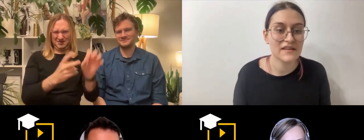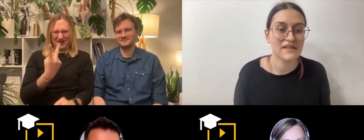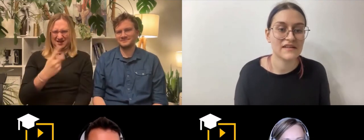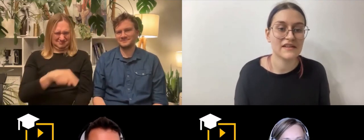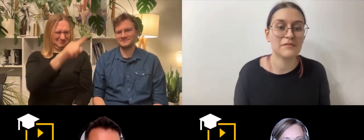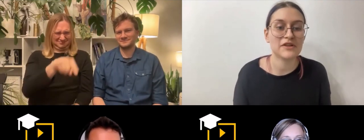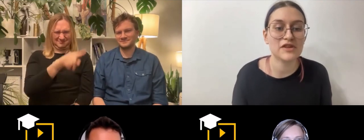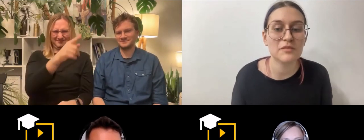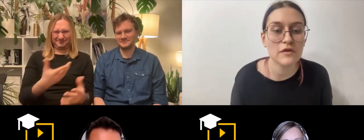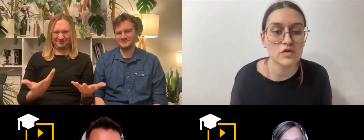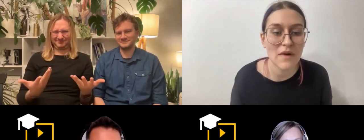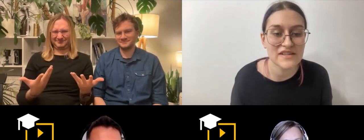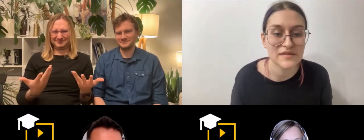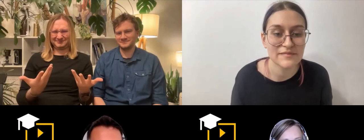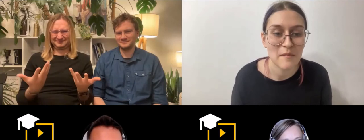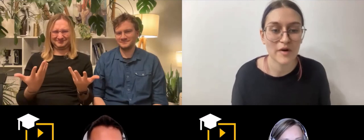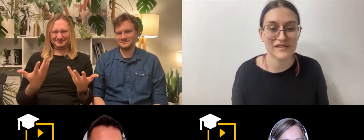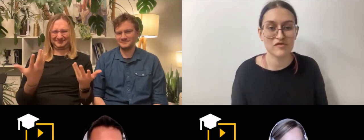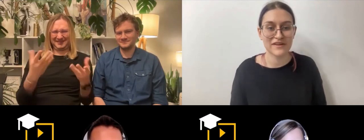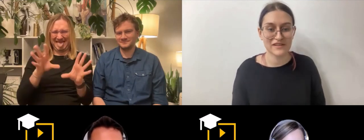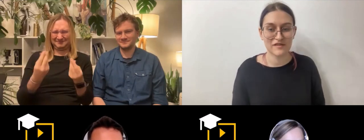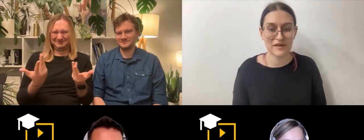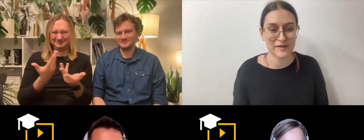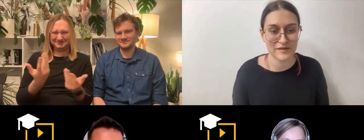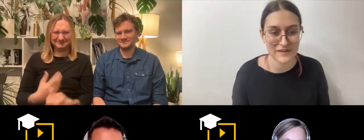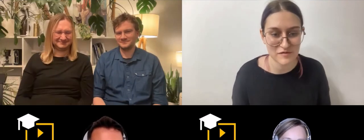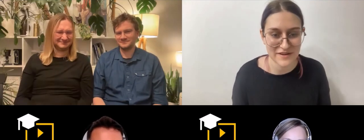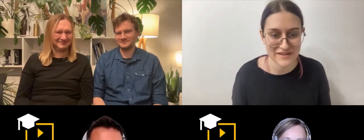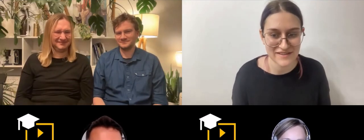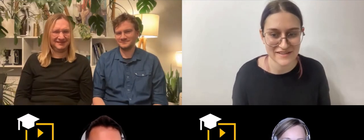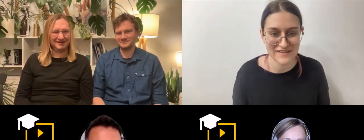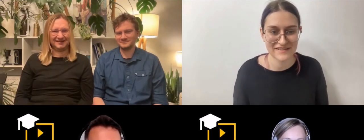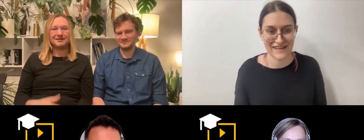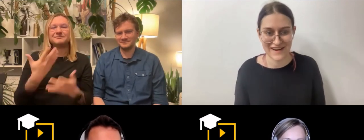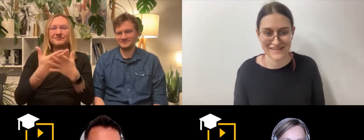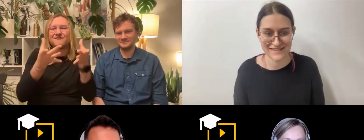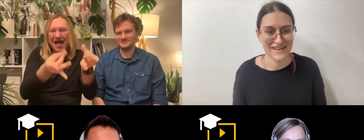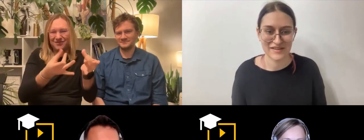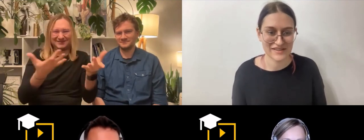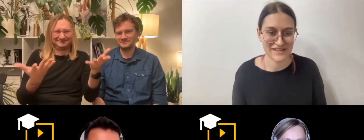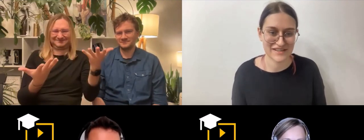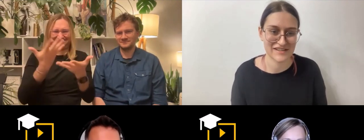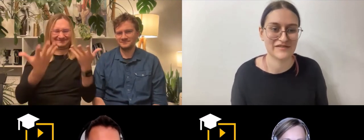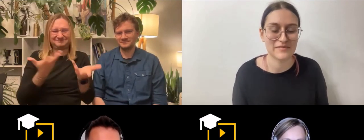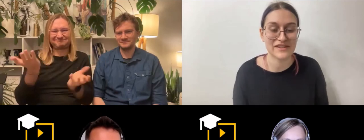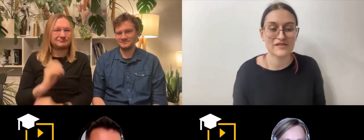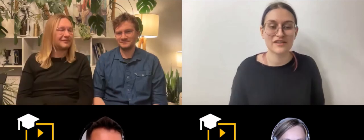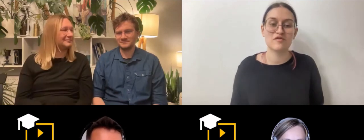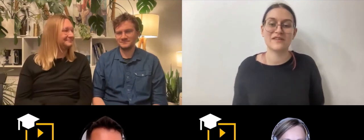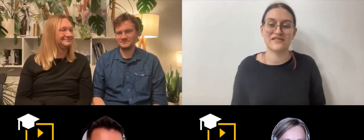i potem się robi dwóch tłumaczy, bo jest tłumacz tego fragmentu i jest tłumacz z teraz. To jest też dziwne. Przez to, że ten tłumacz jest